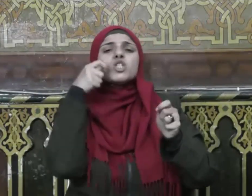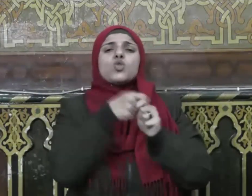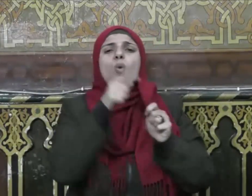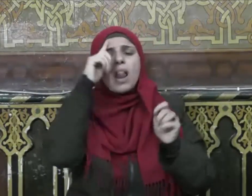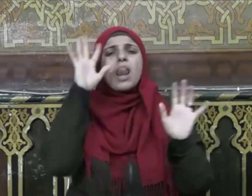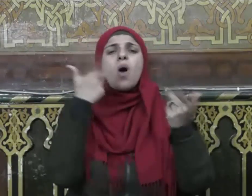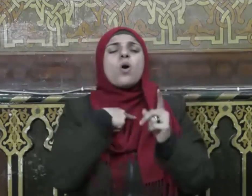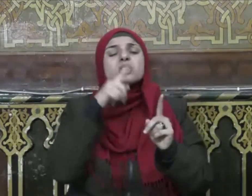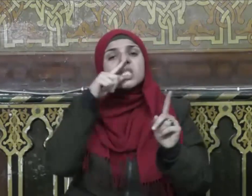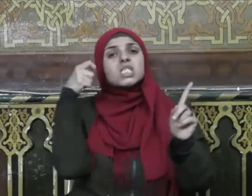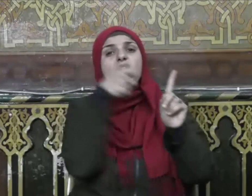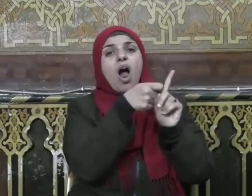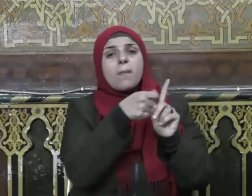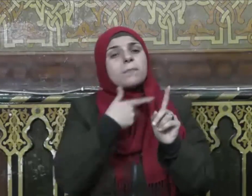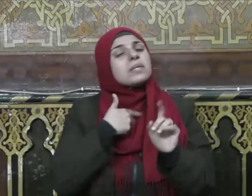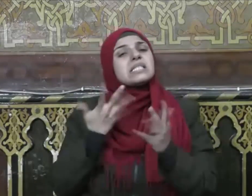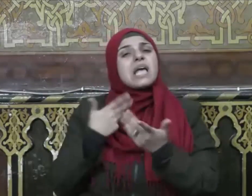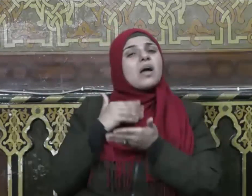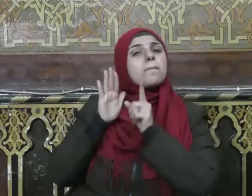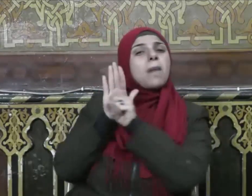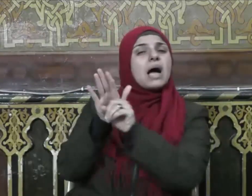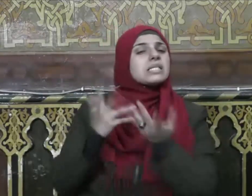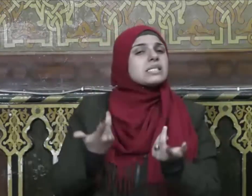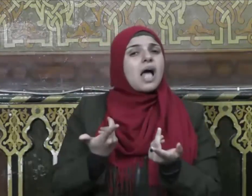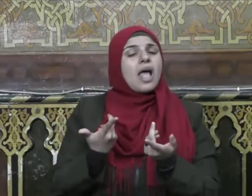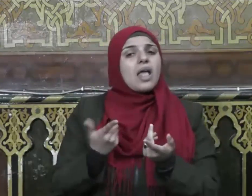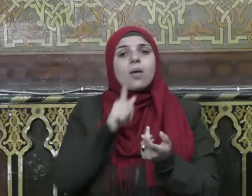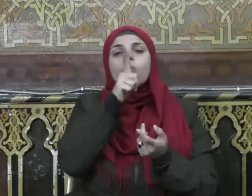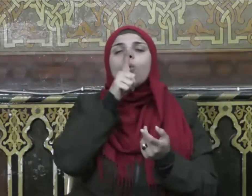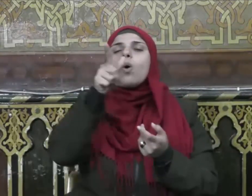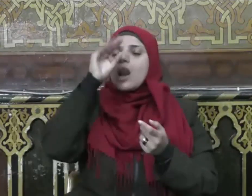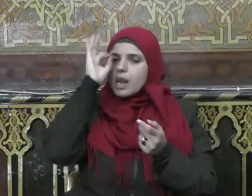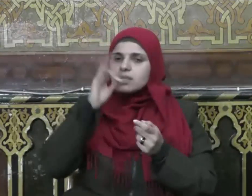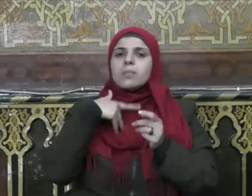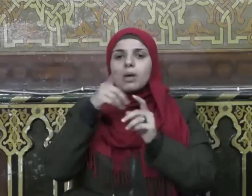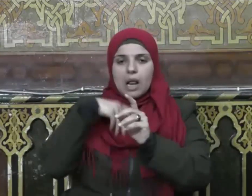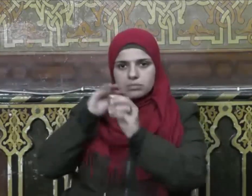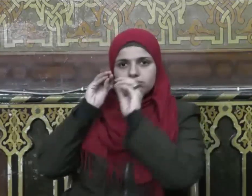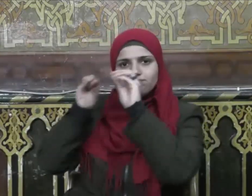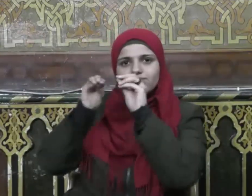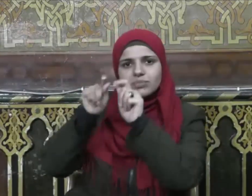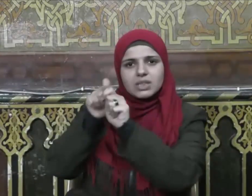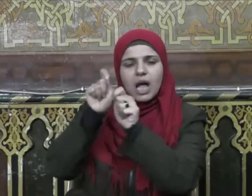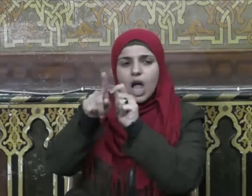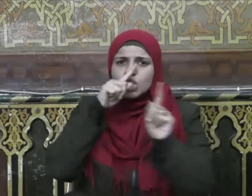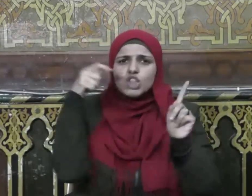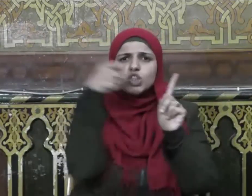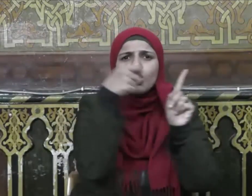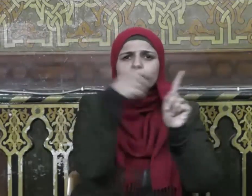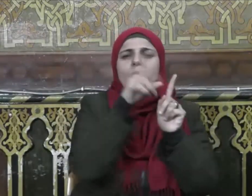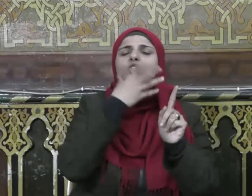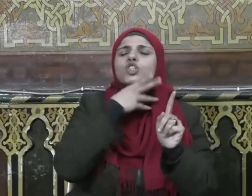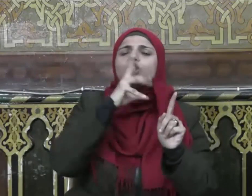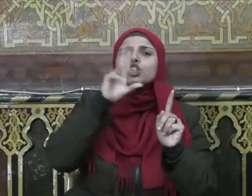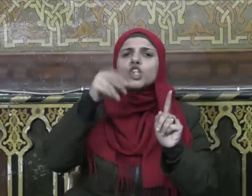أنصره ظالما قال تكفه عن الظلم فذاك نصرك إياه